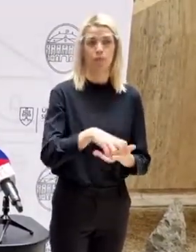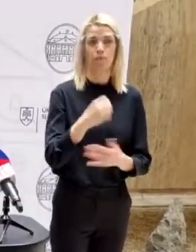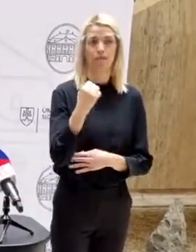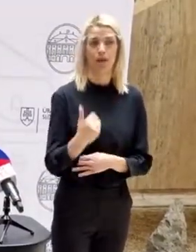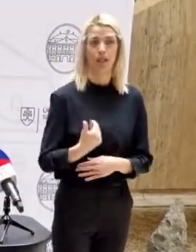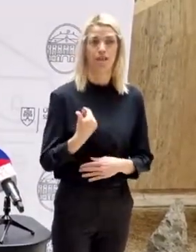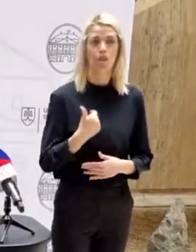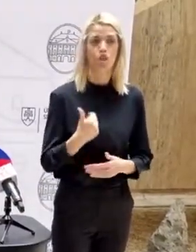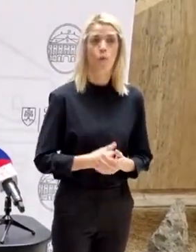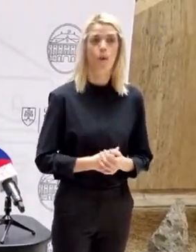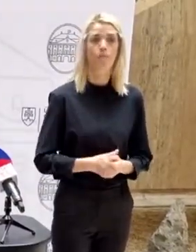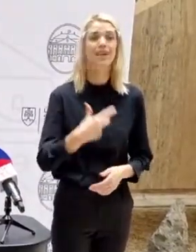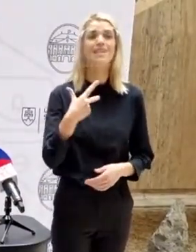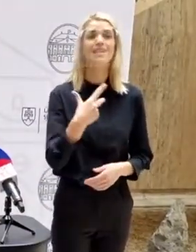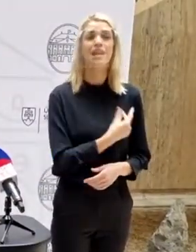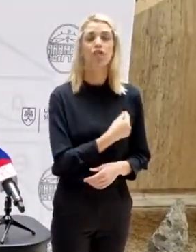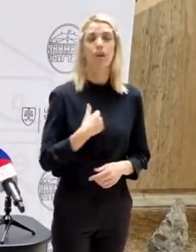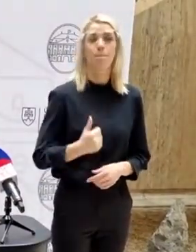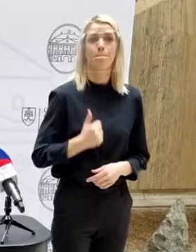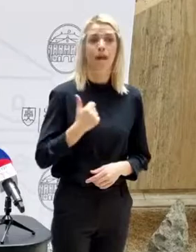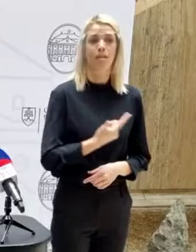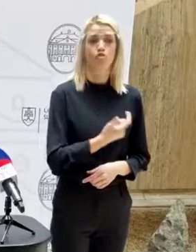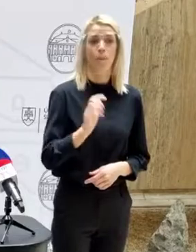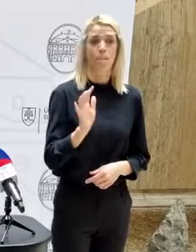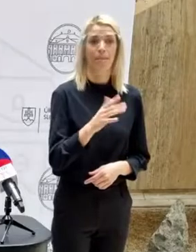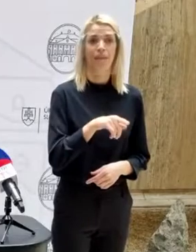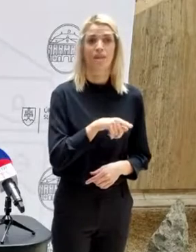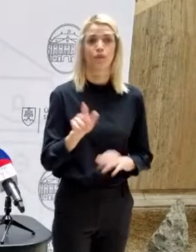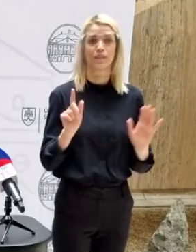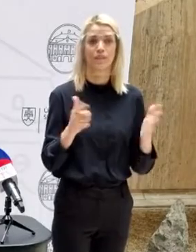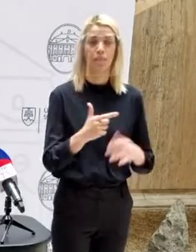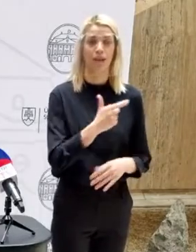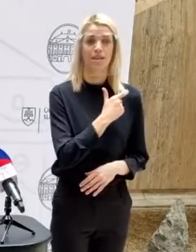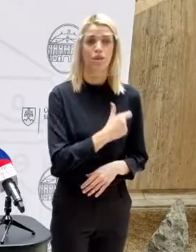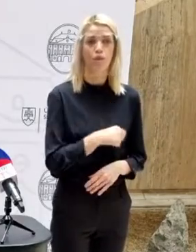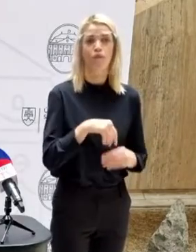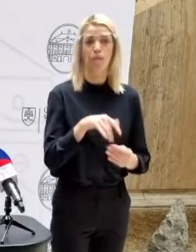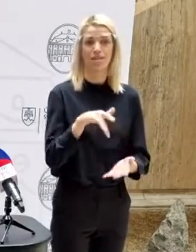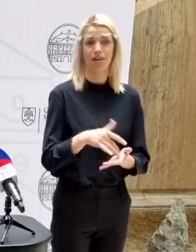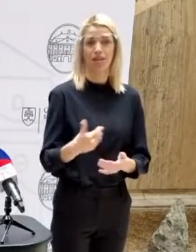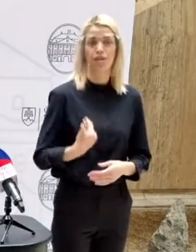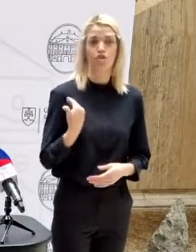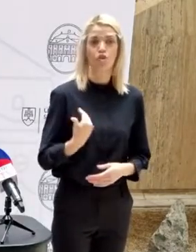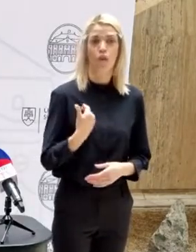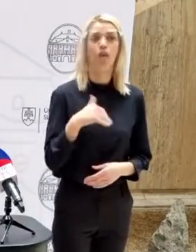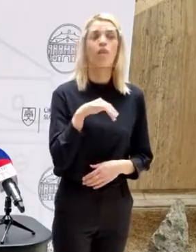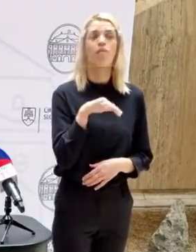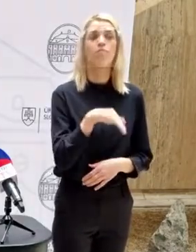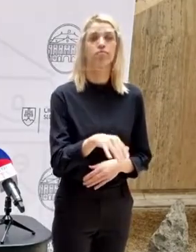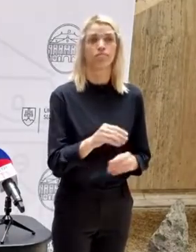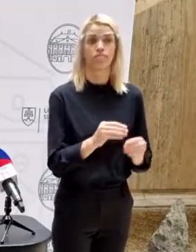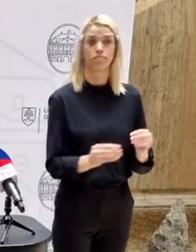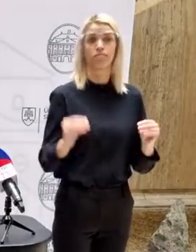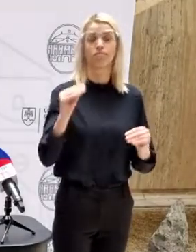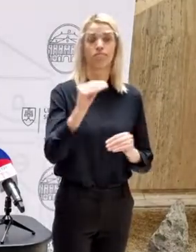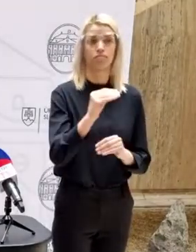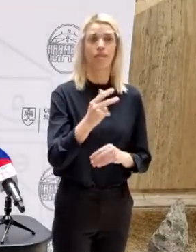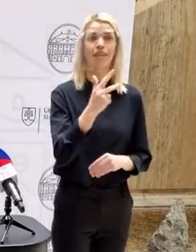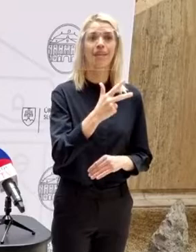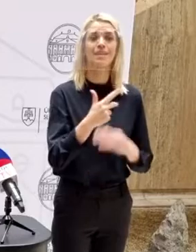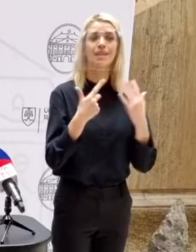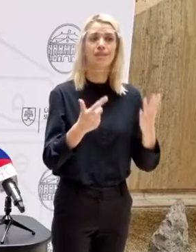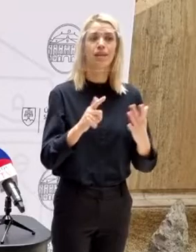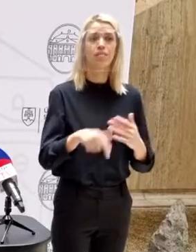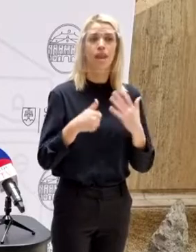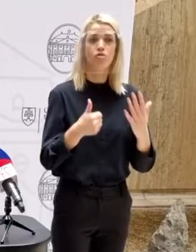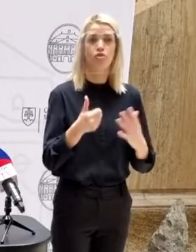základných škôl. Zaočkovanosť mládeže od 15 do 17 rokov, čo sú stredné školy, tie vyskočili naozaj výrazne až na 37